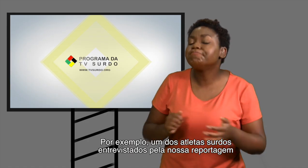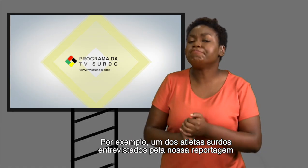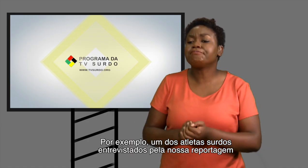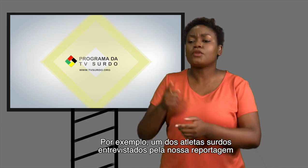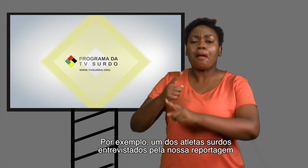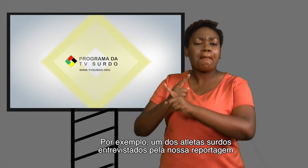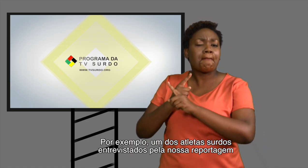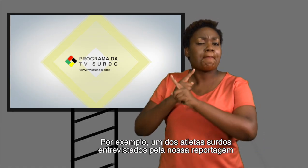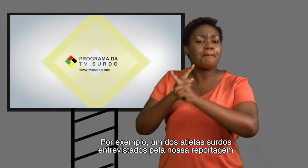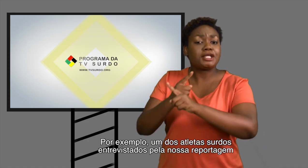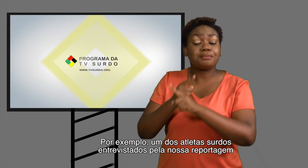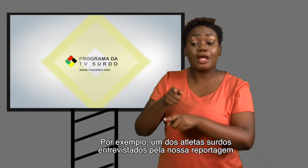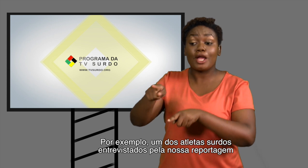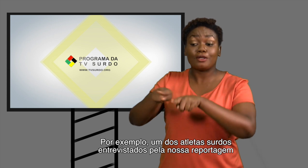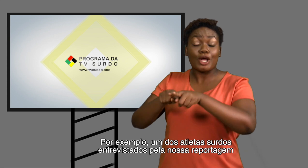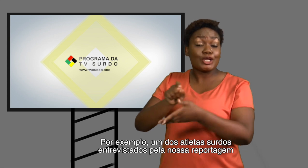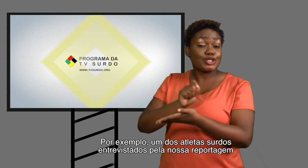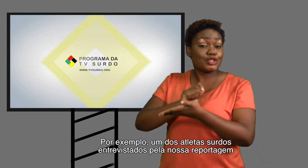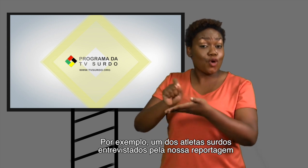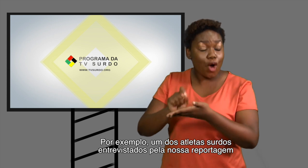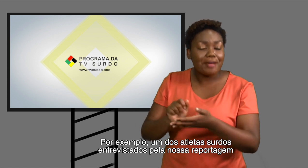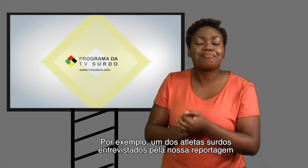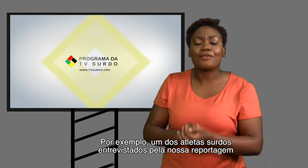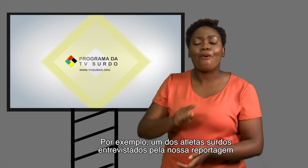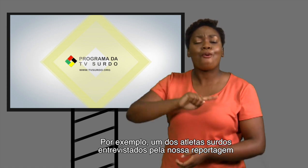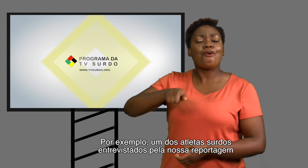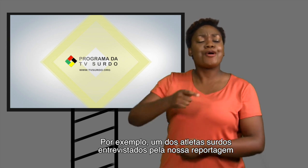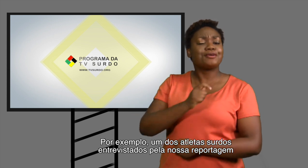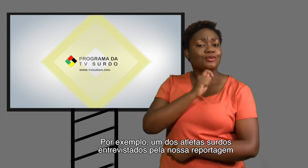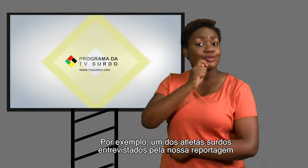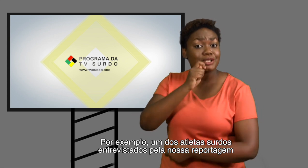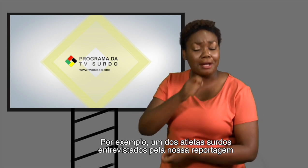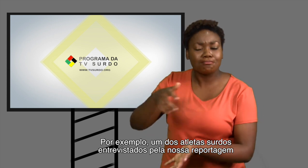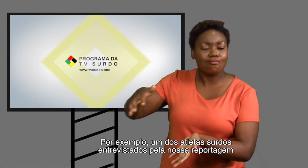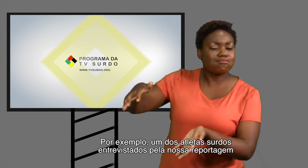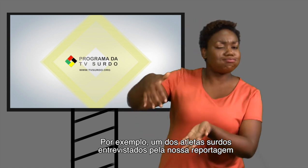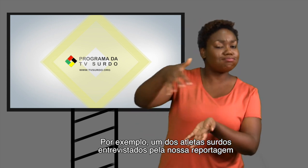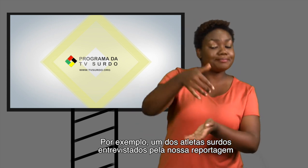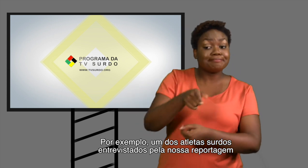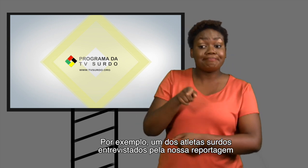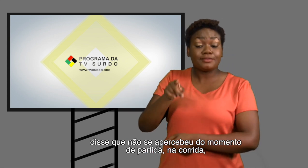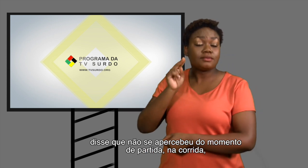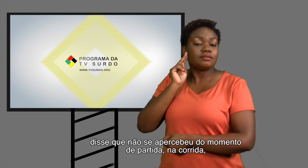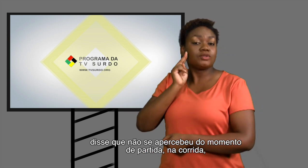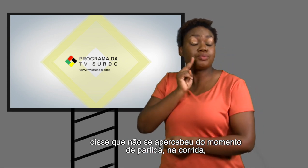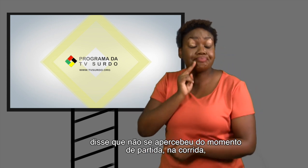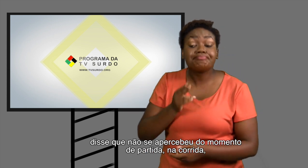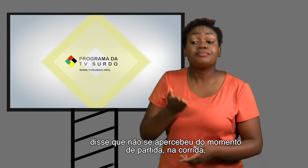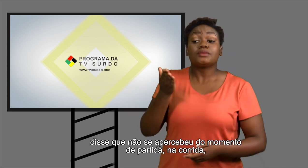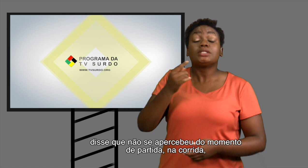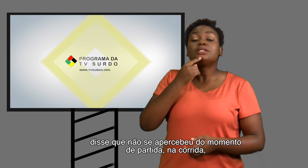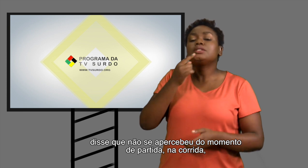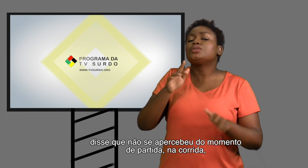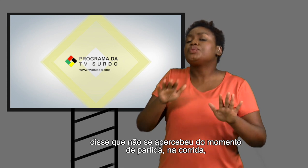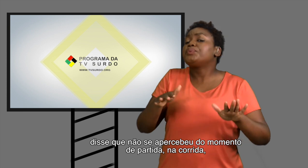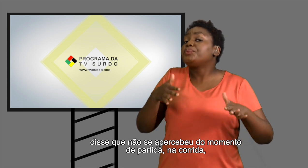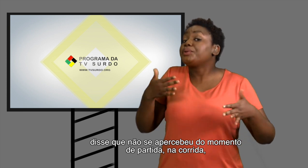Por exemplo, um dos atletas surdos entrevistados pela nossa reportagem disse que não se apercebeu do momento de